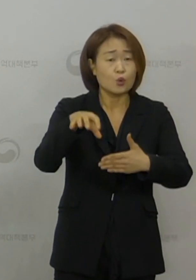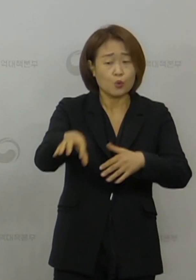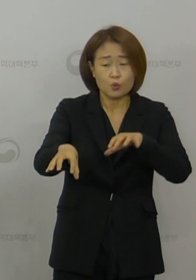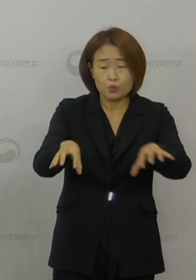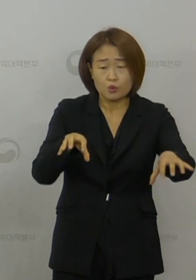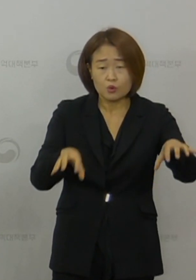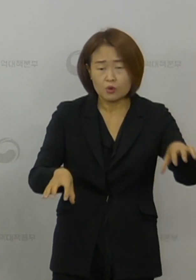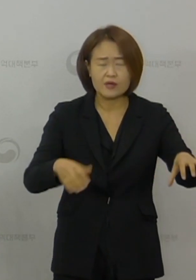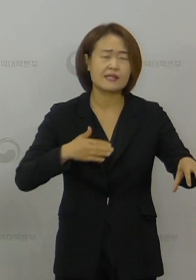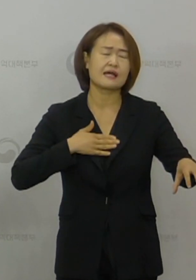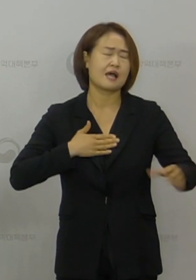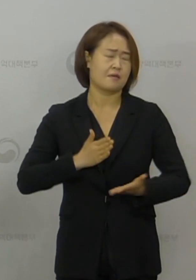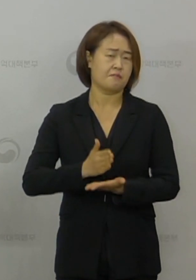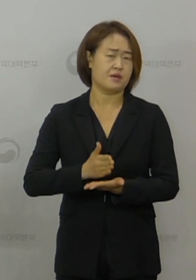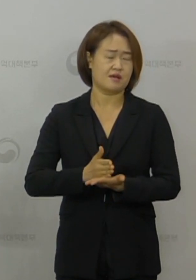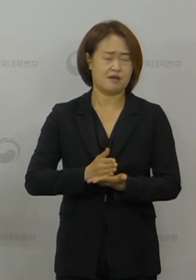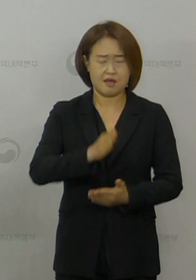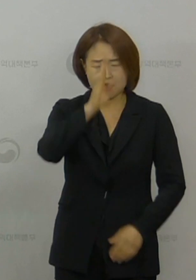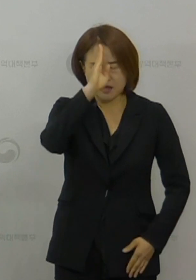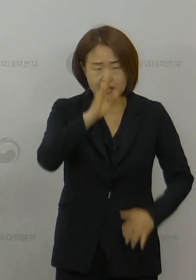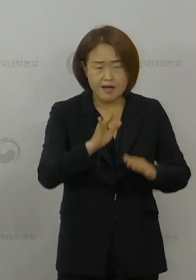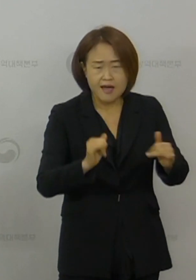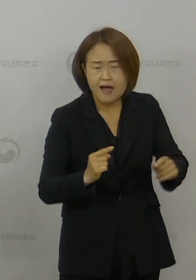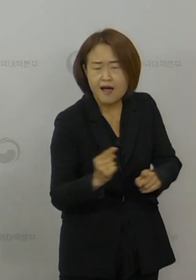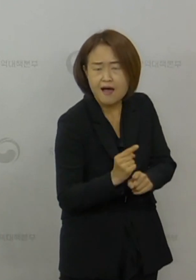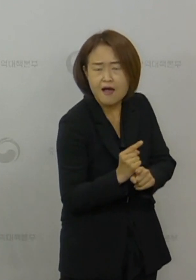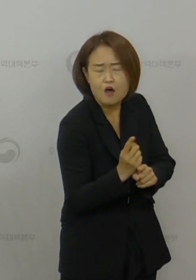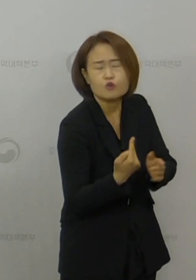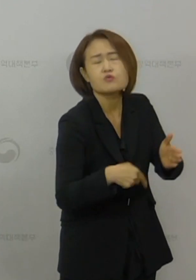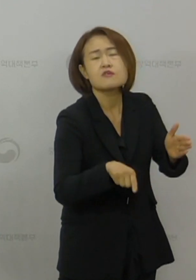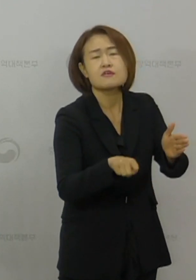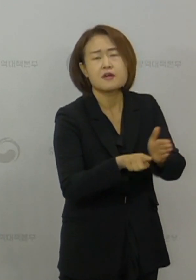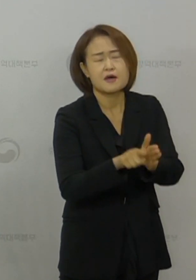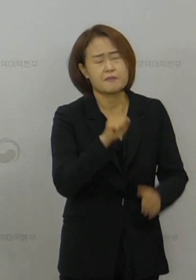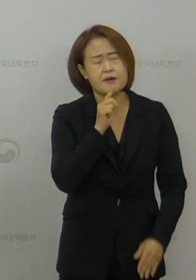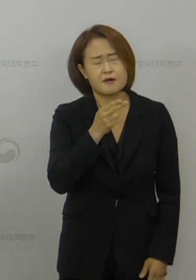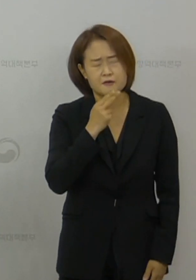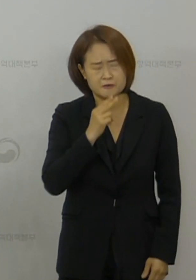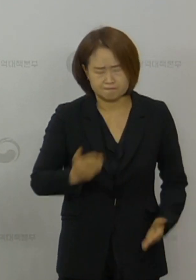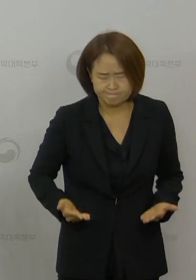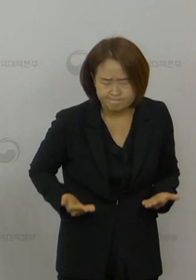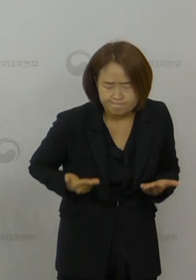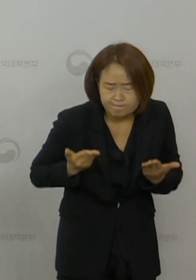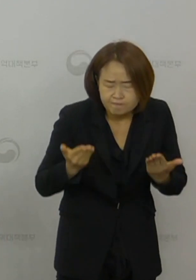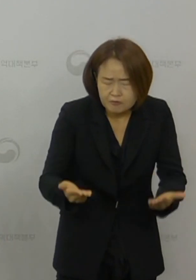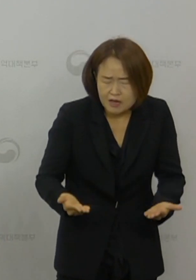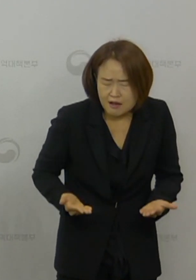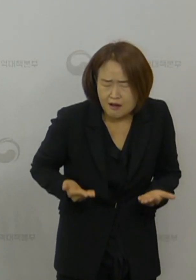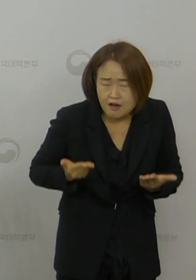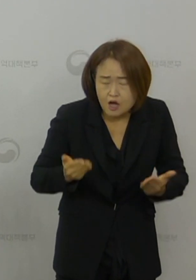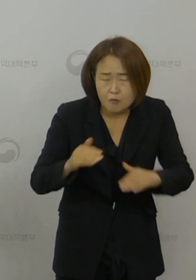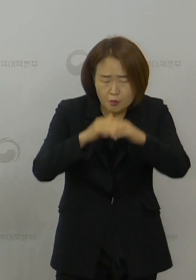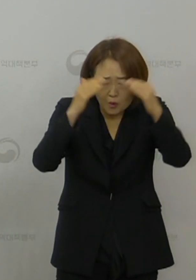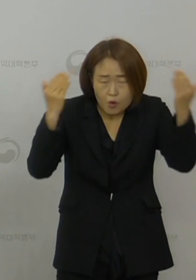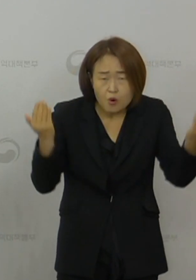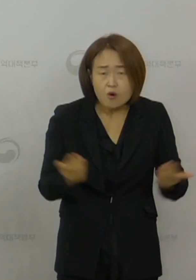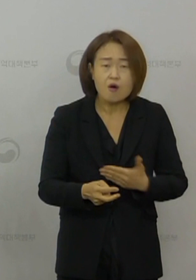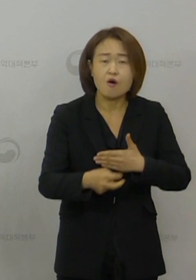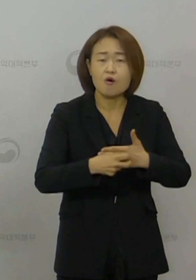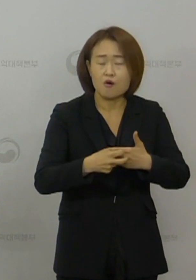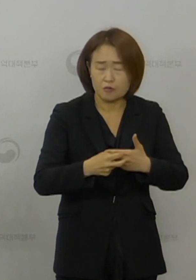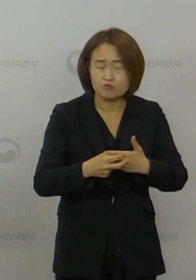자신보다 환자의 치유를 위해서 묵묵히 헌신하시는 모든 보건의료인